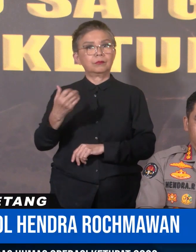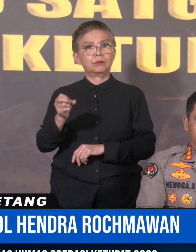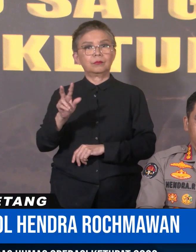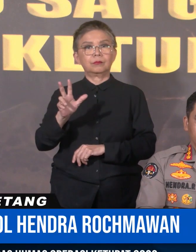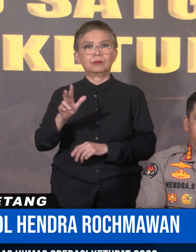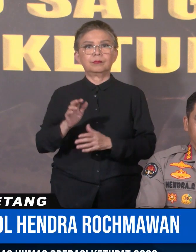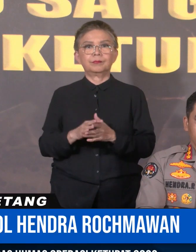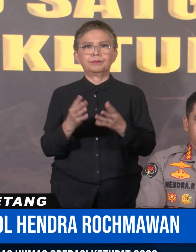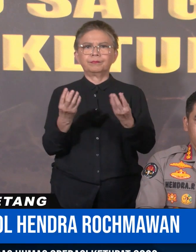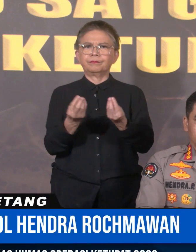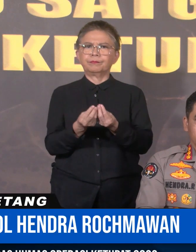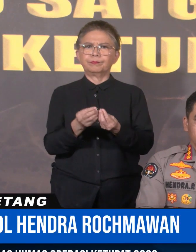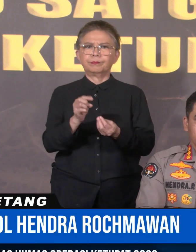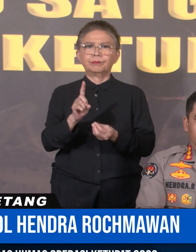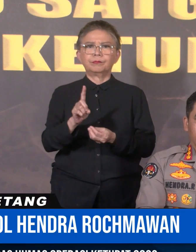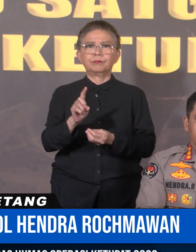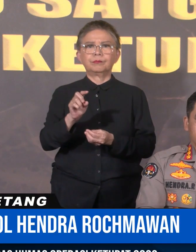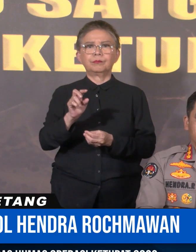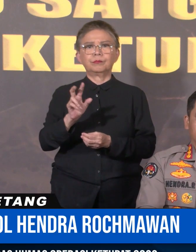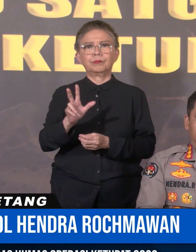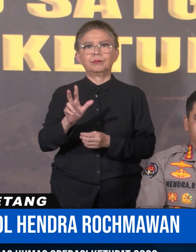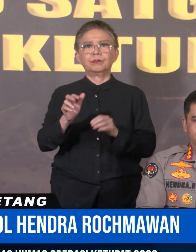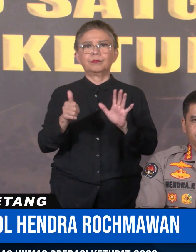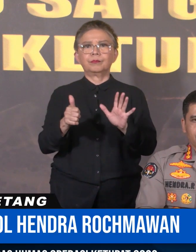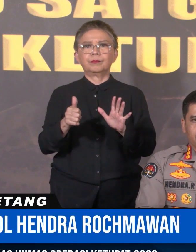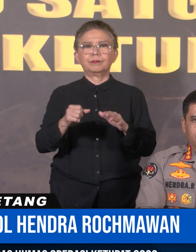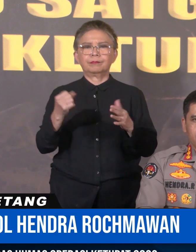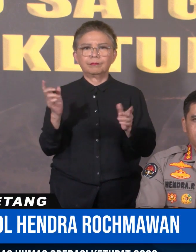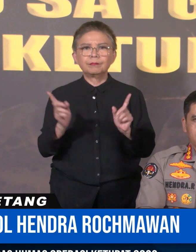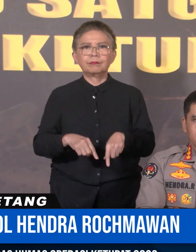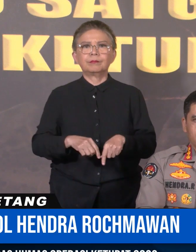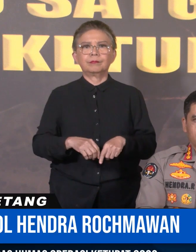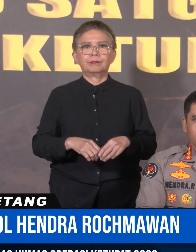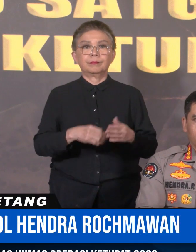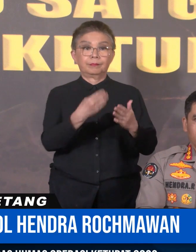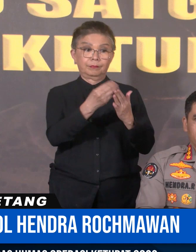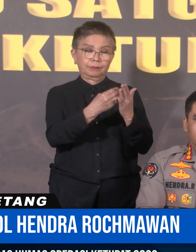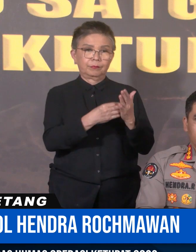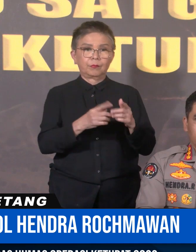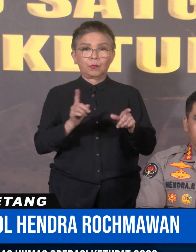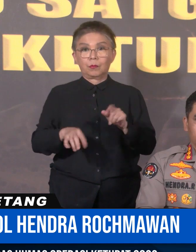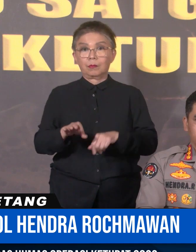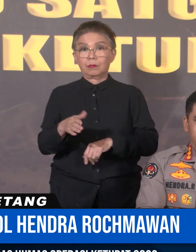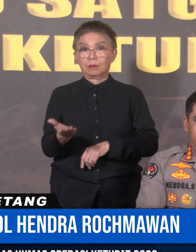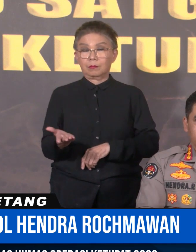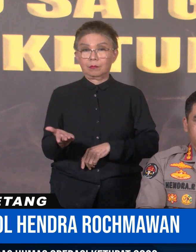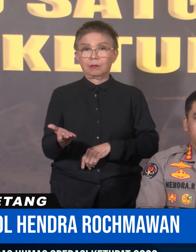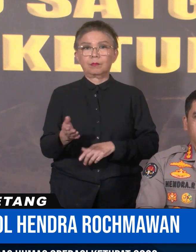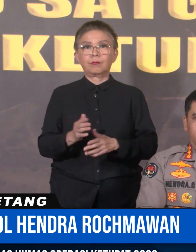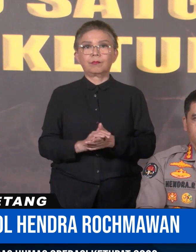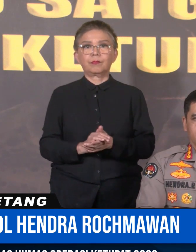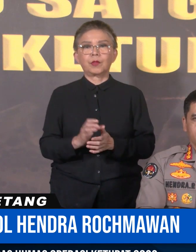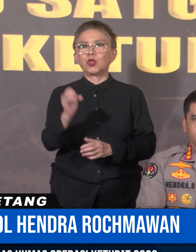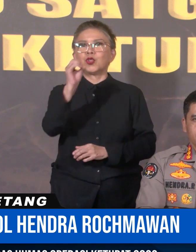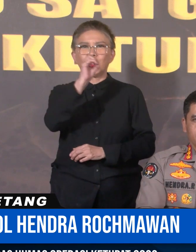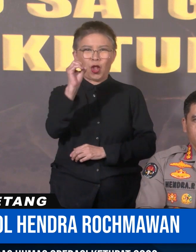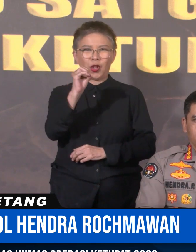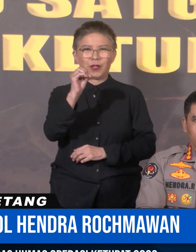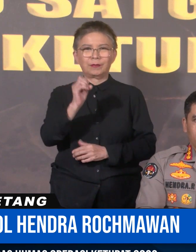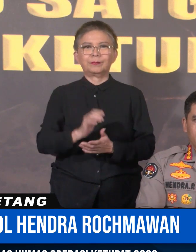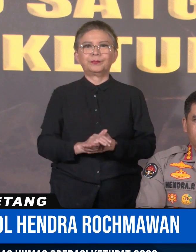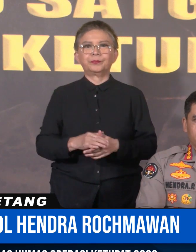2023 Sebanyak 136 kejadian Dengan rincian orang meninggal dunia nihil